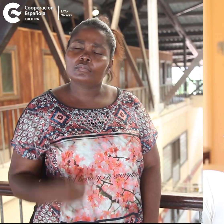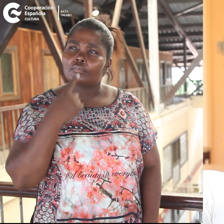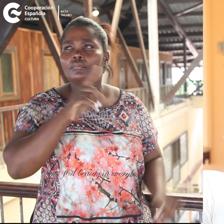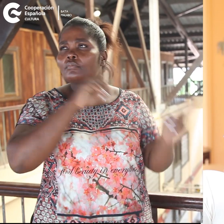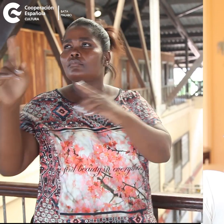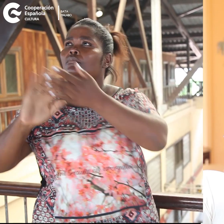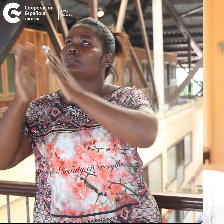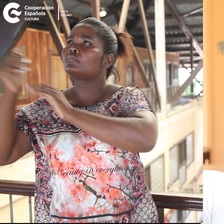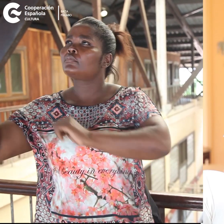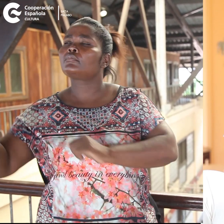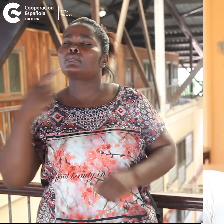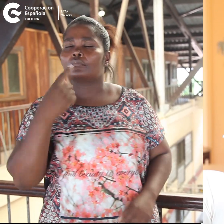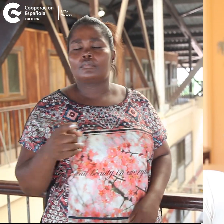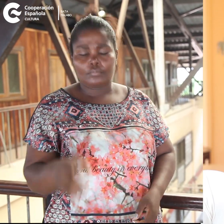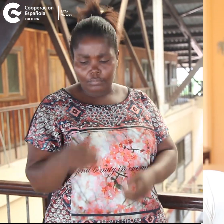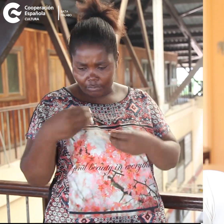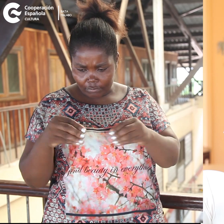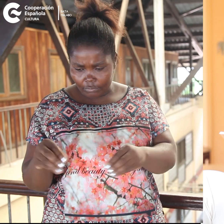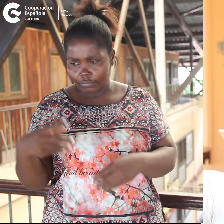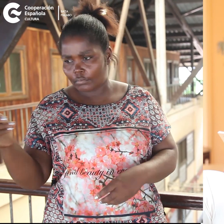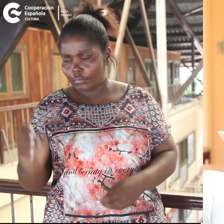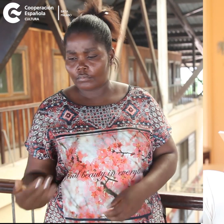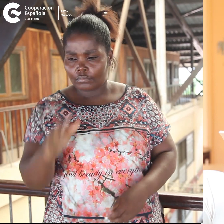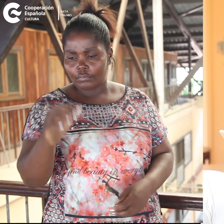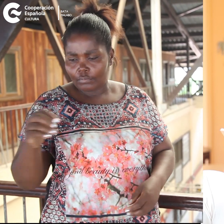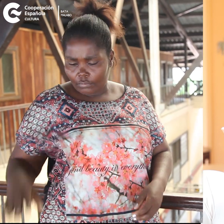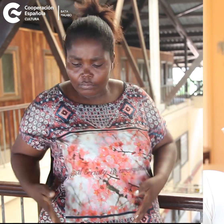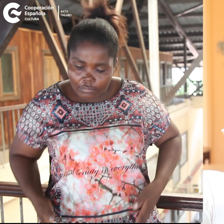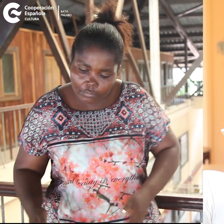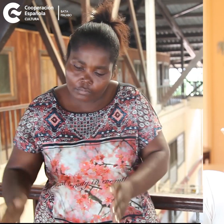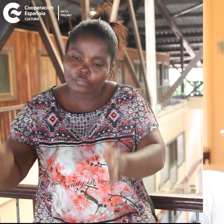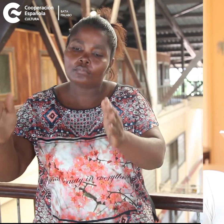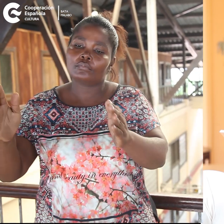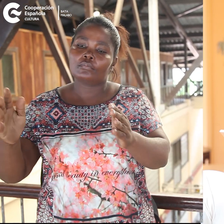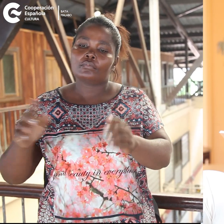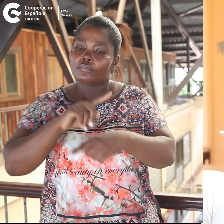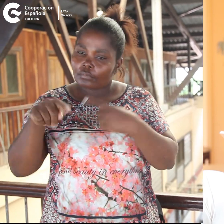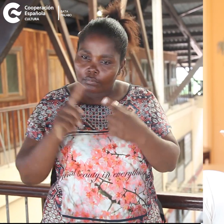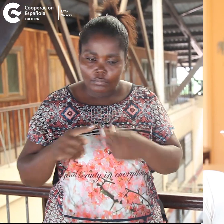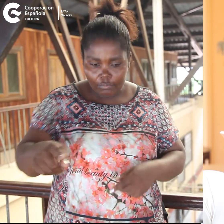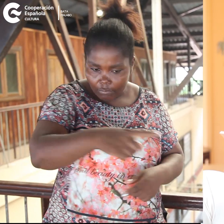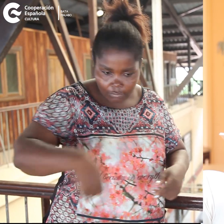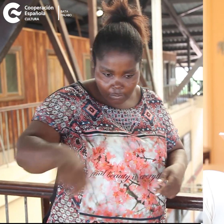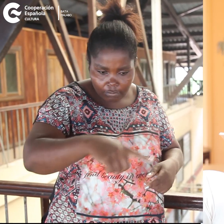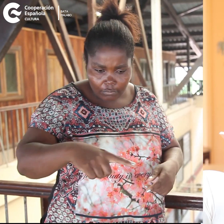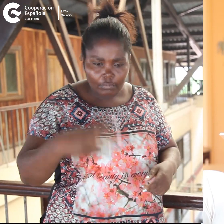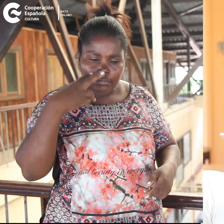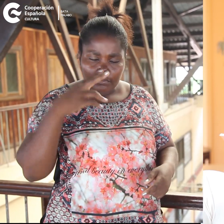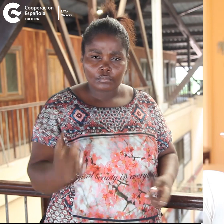poblados y venderé el pescado que me sobra. Tomó el camino. Cuando llegó a un cruce, se encontró con